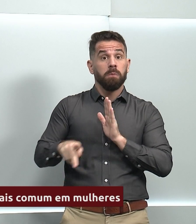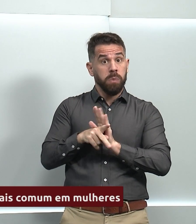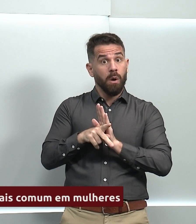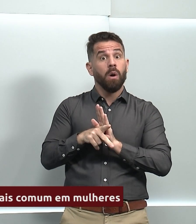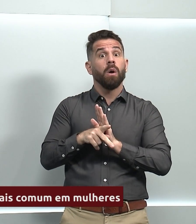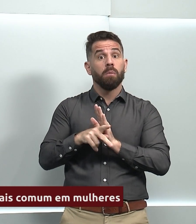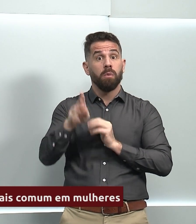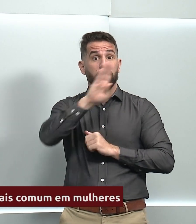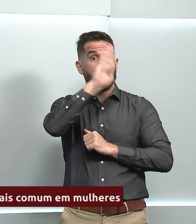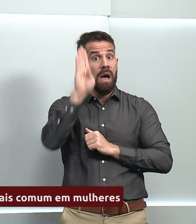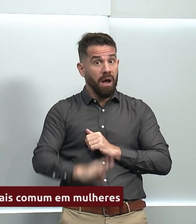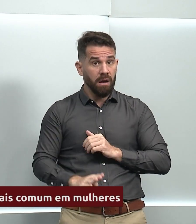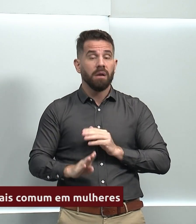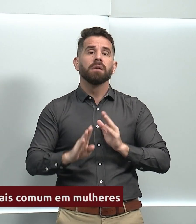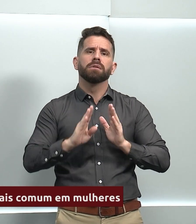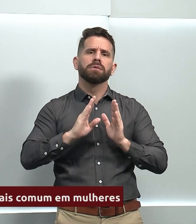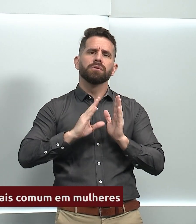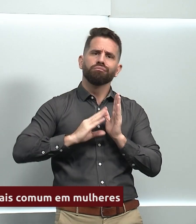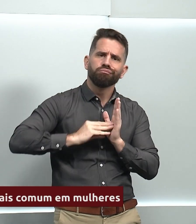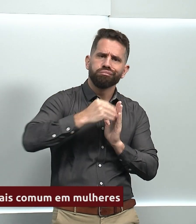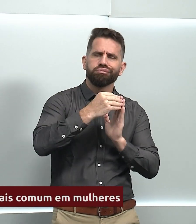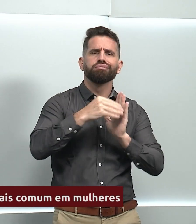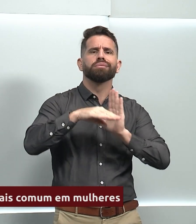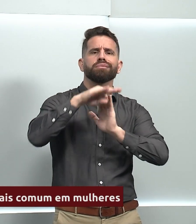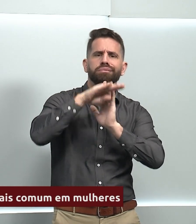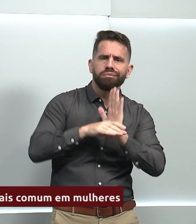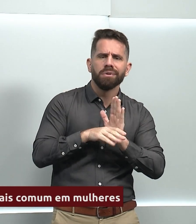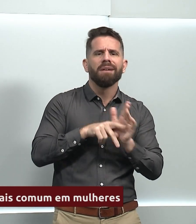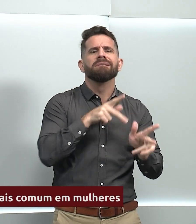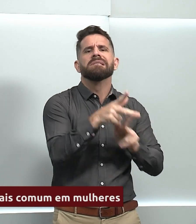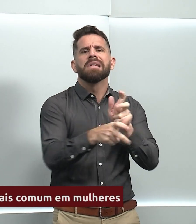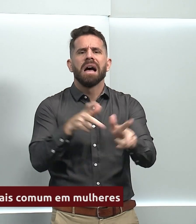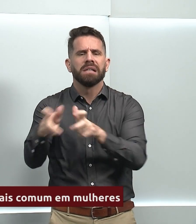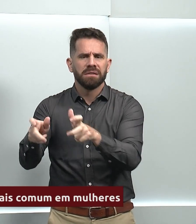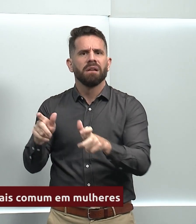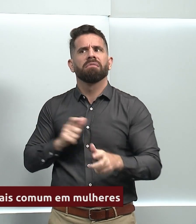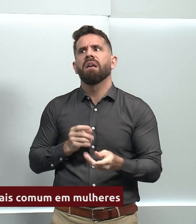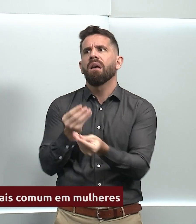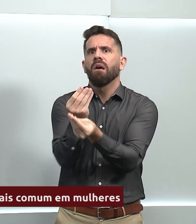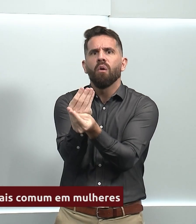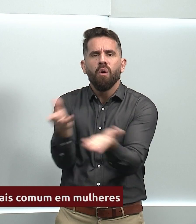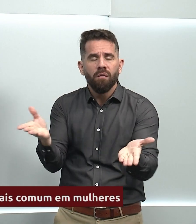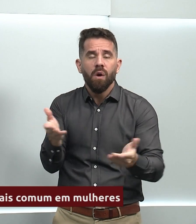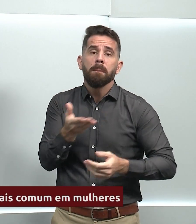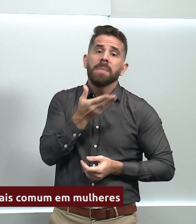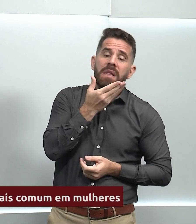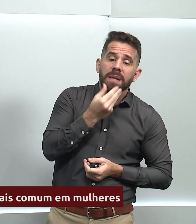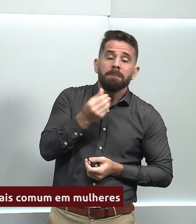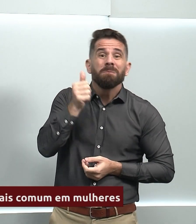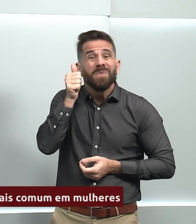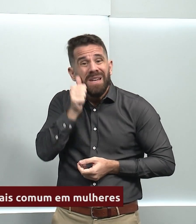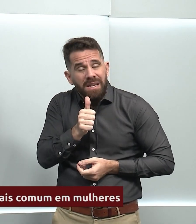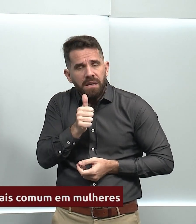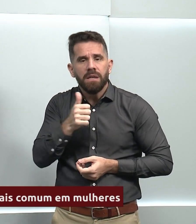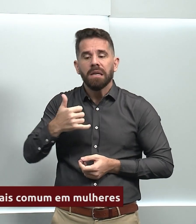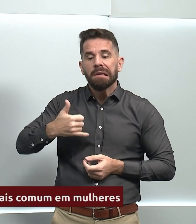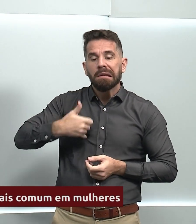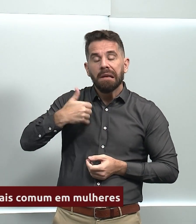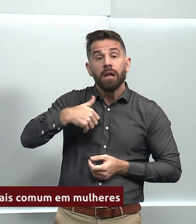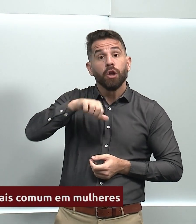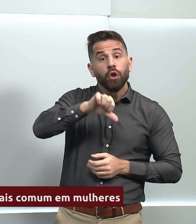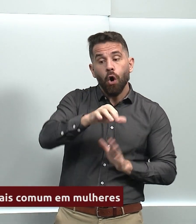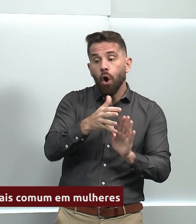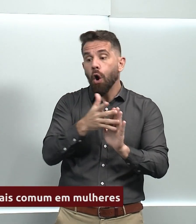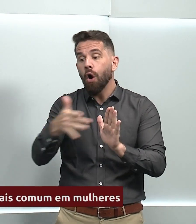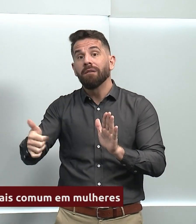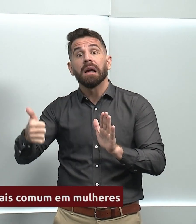de vacinação que oferece a vacina para meninos e meninas de 9 a 14 anos